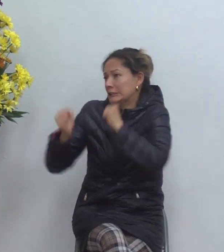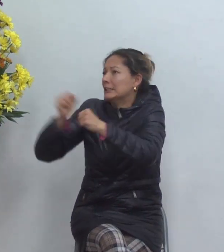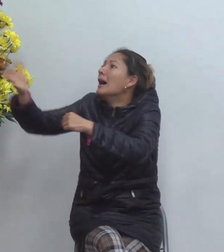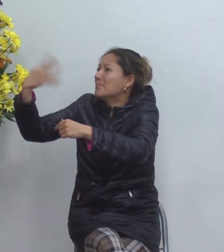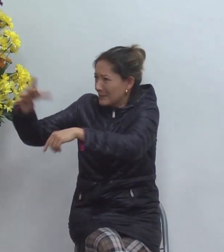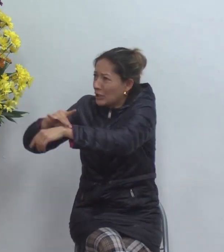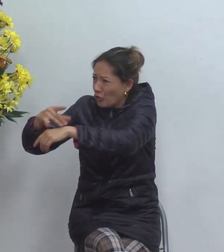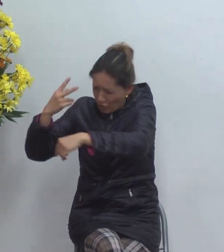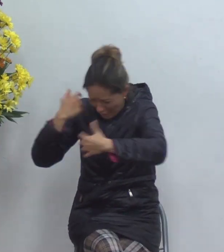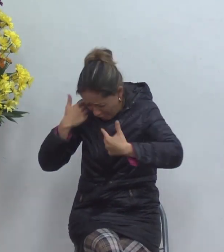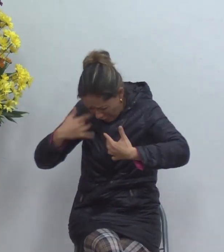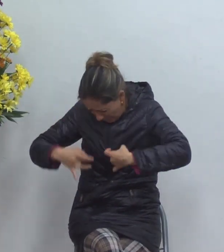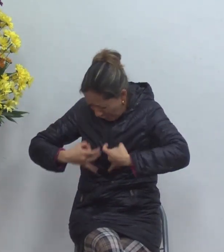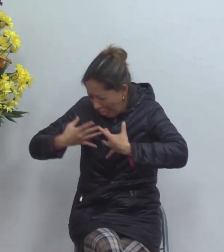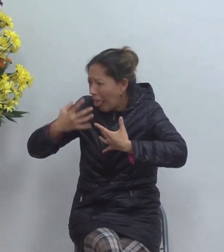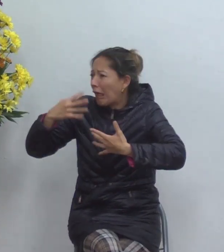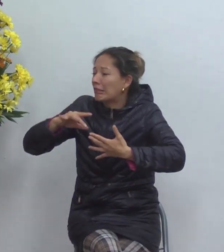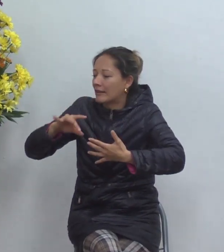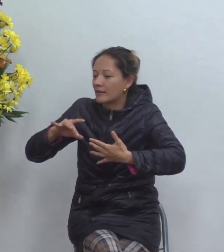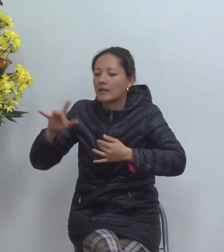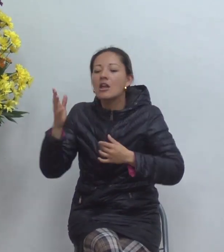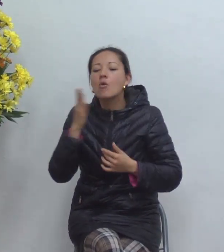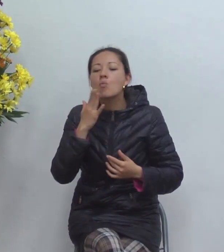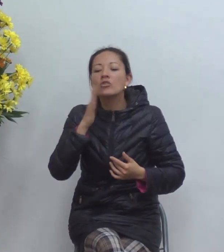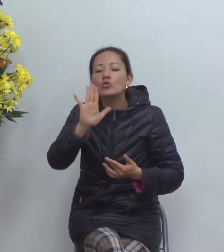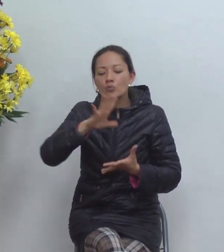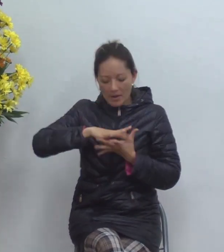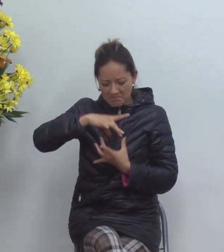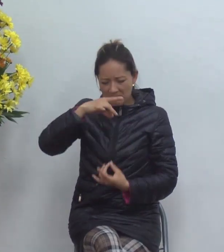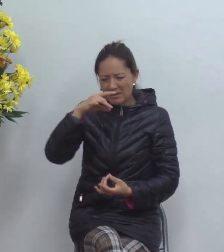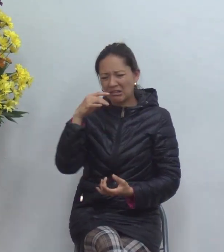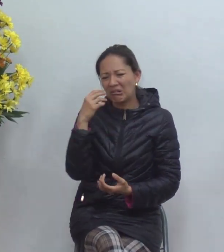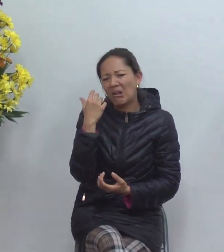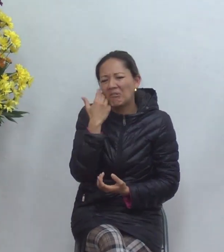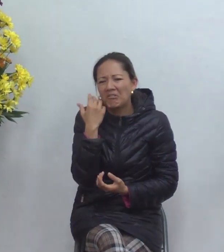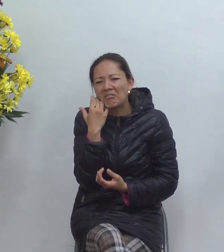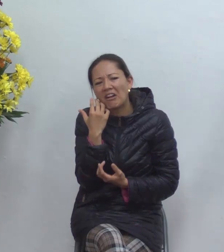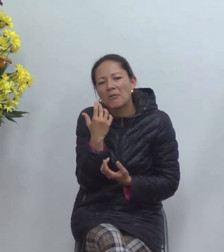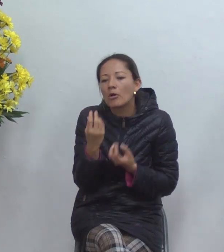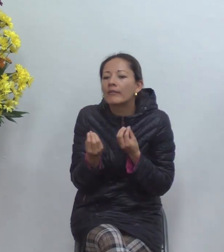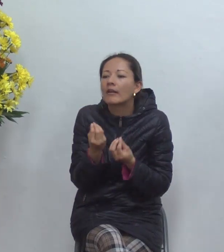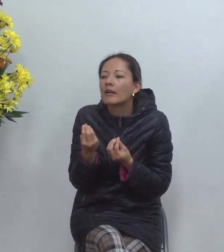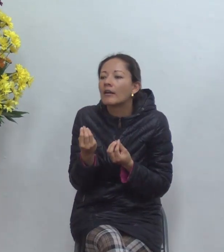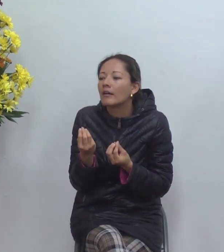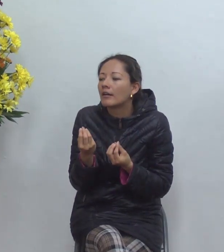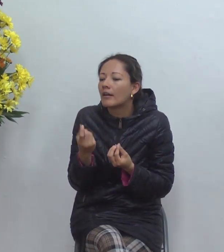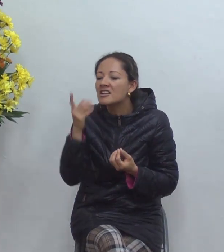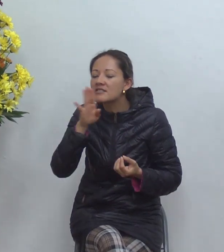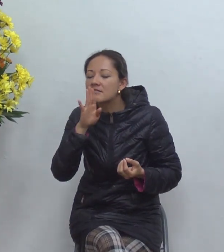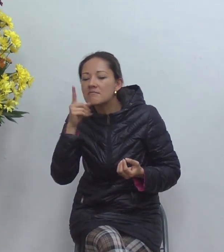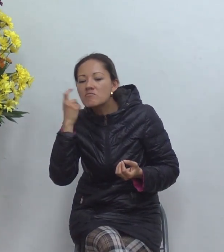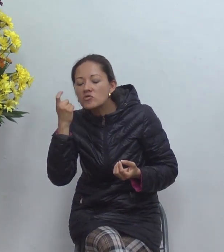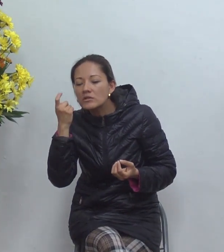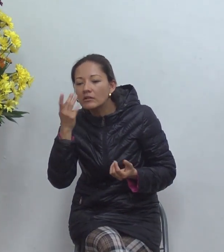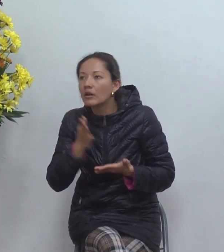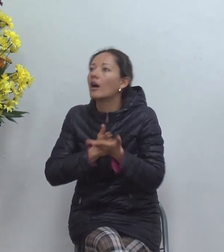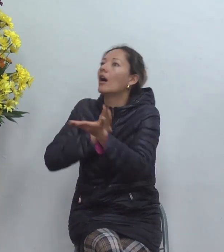y espiritualmente cuando estamos mal venimos y sabe que él no nos echa entiéndalo